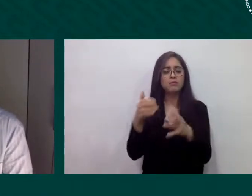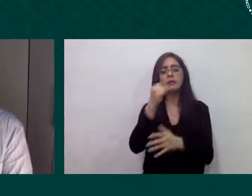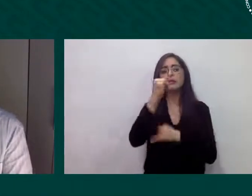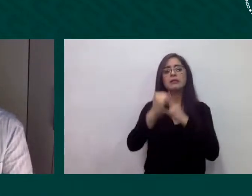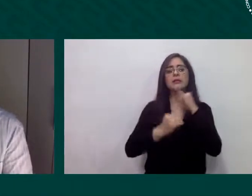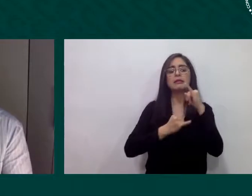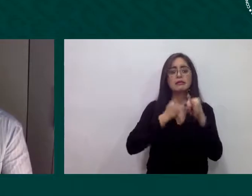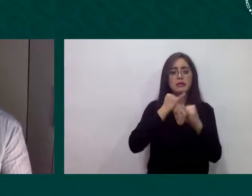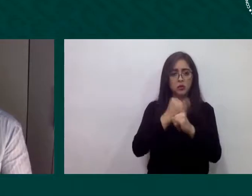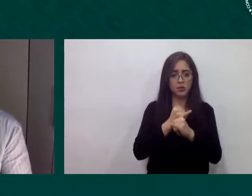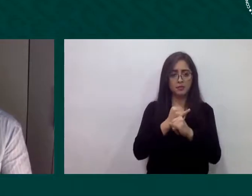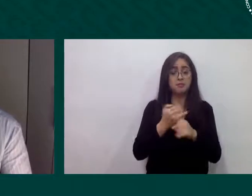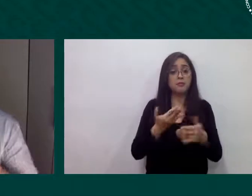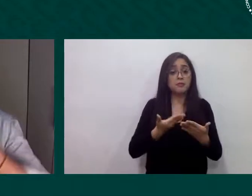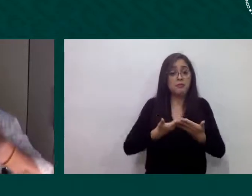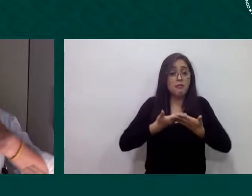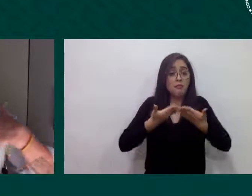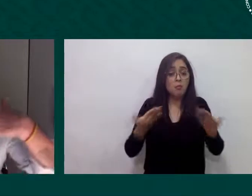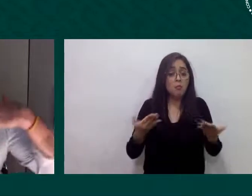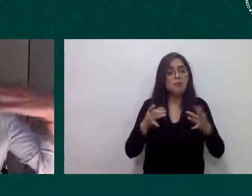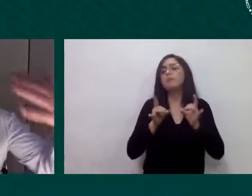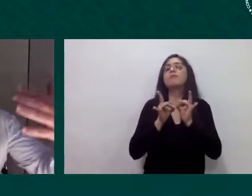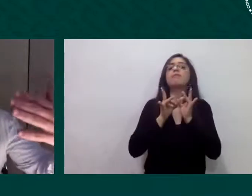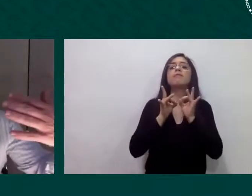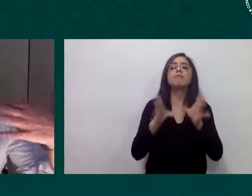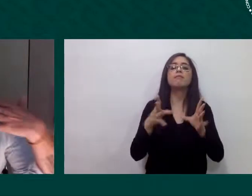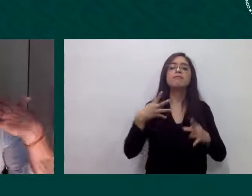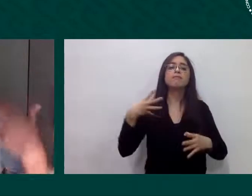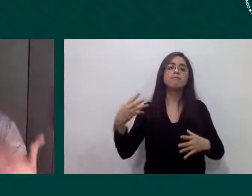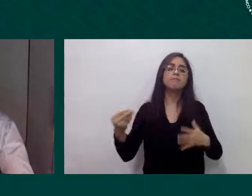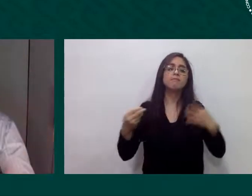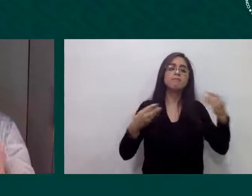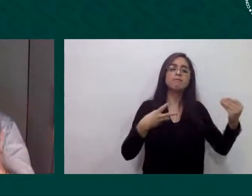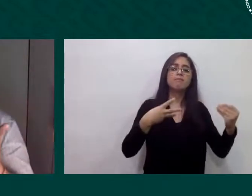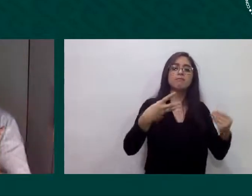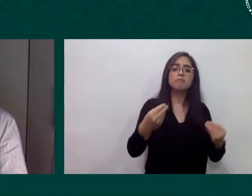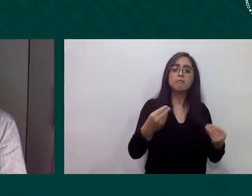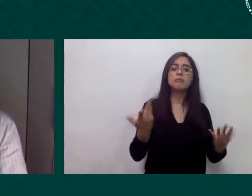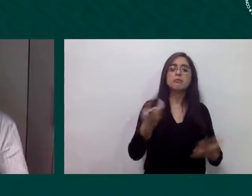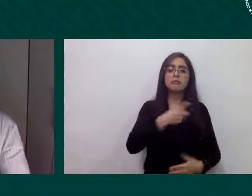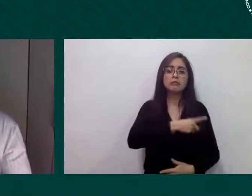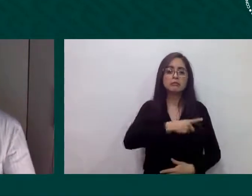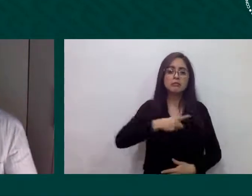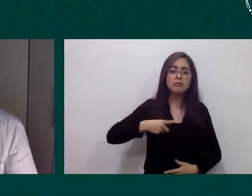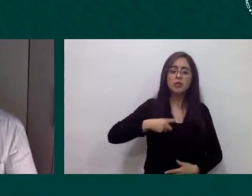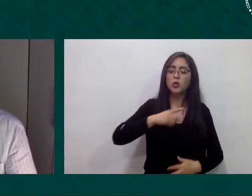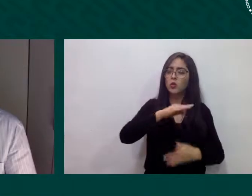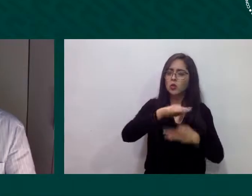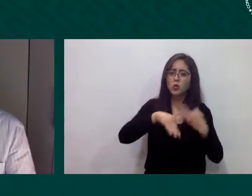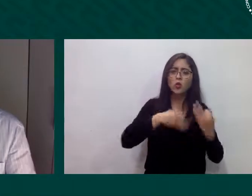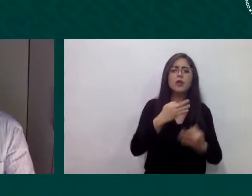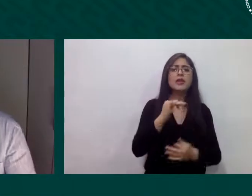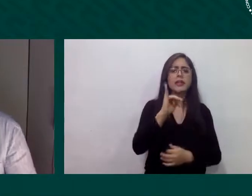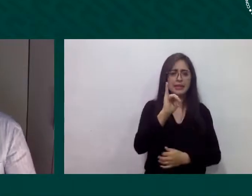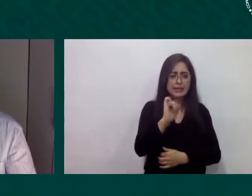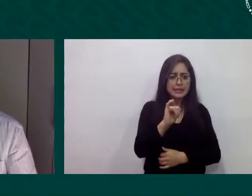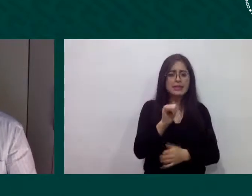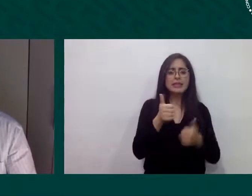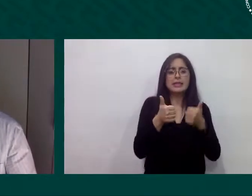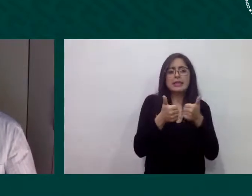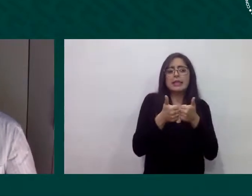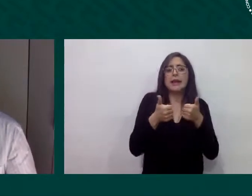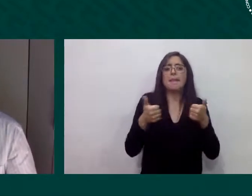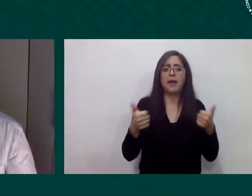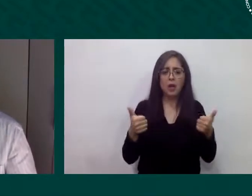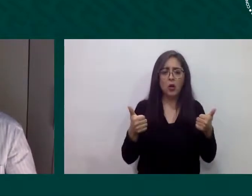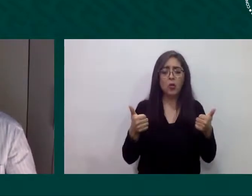tenemos que estar distintos pero estamos más unidos de lo que en un principio